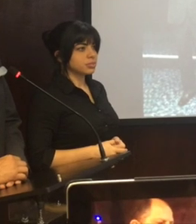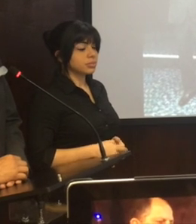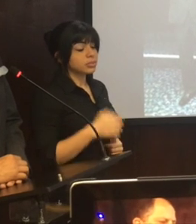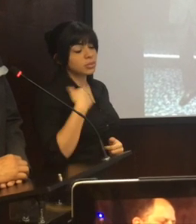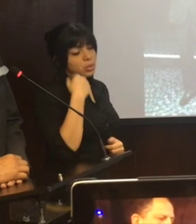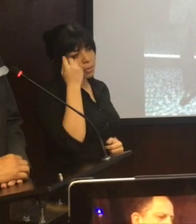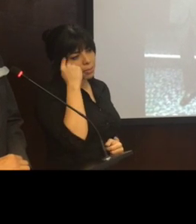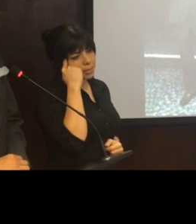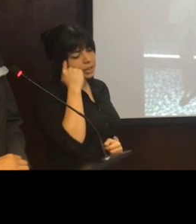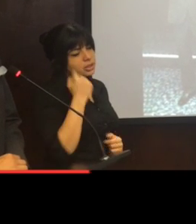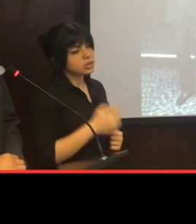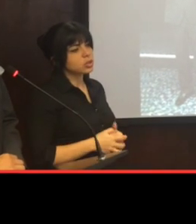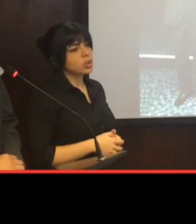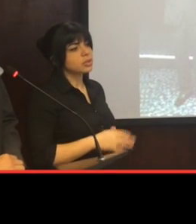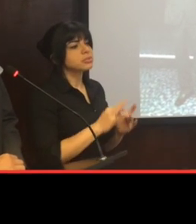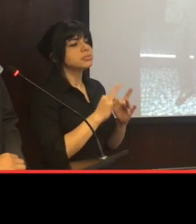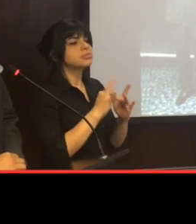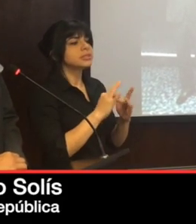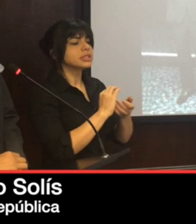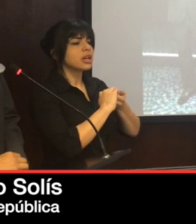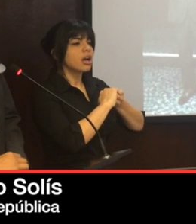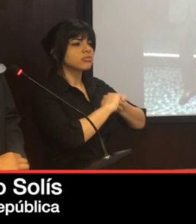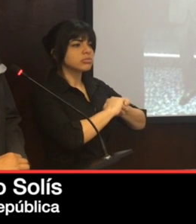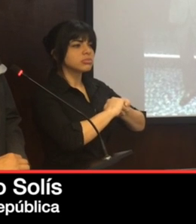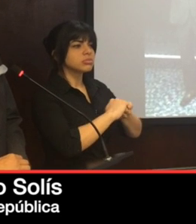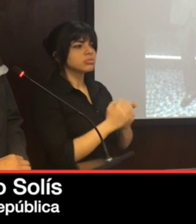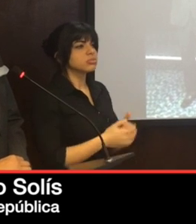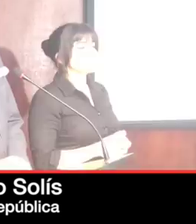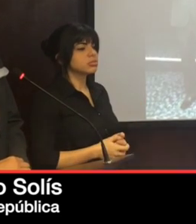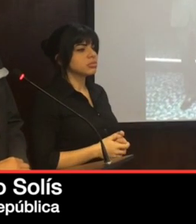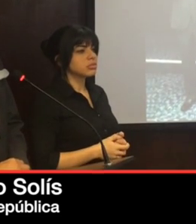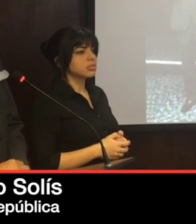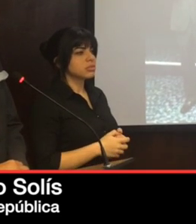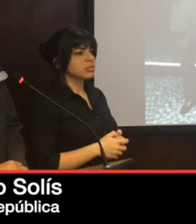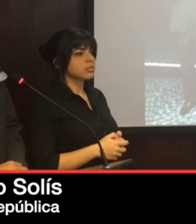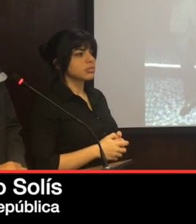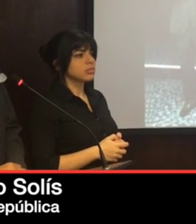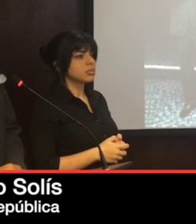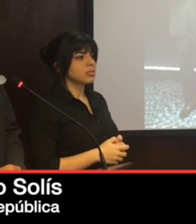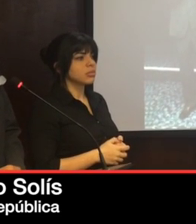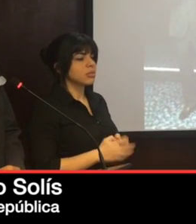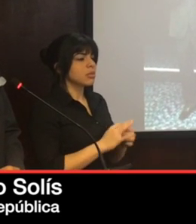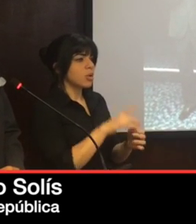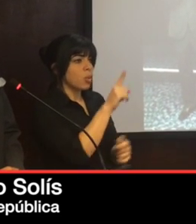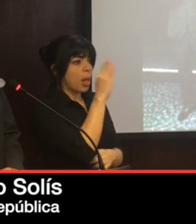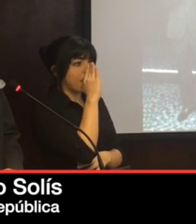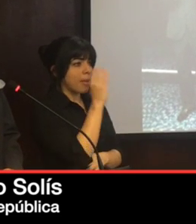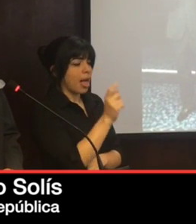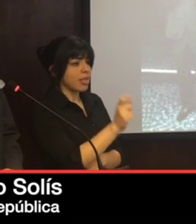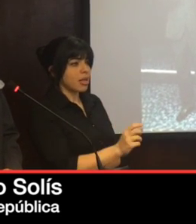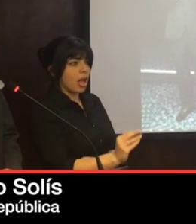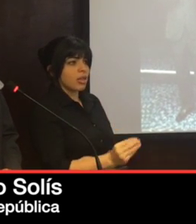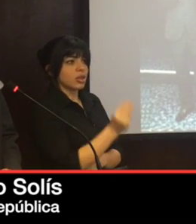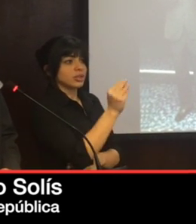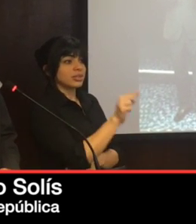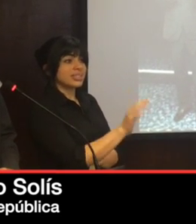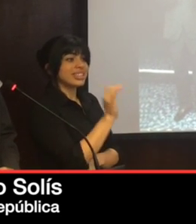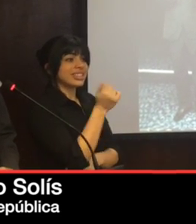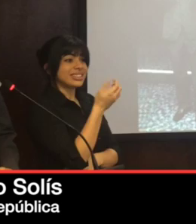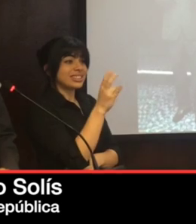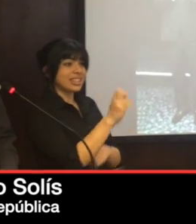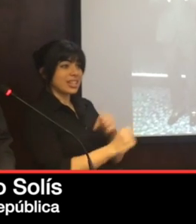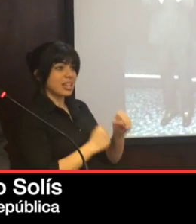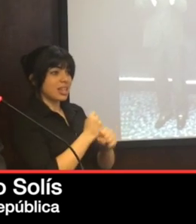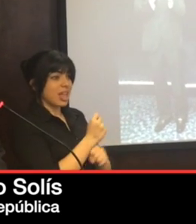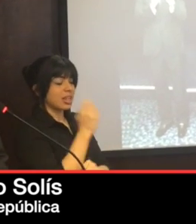Pienso con especial solidaridad en una madre adolescente que a sus 17 años